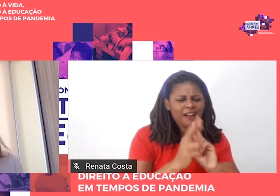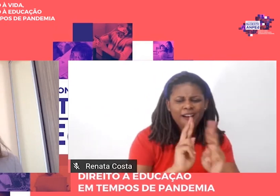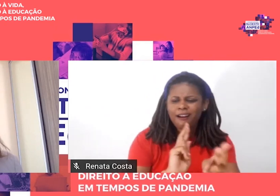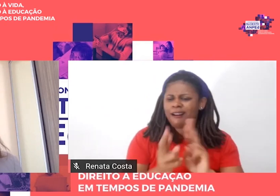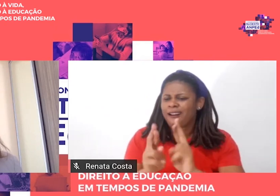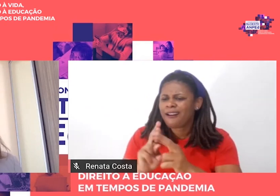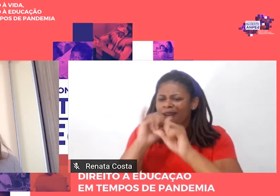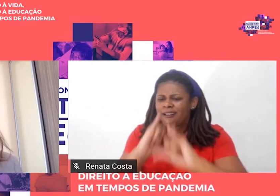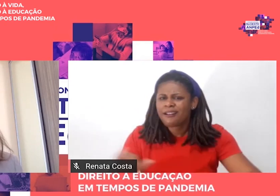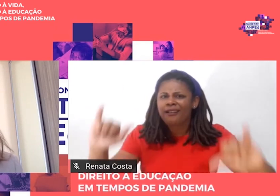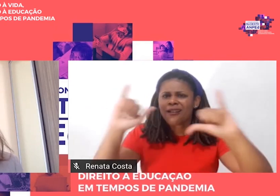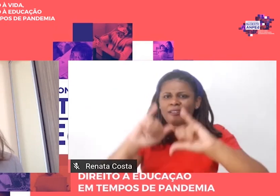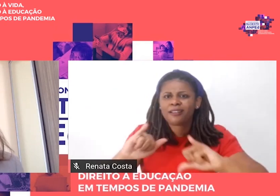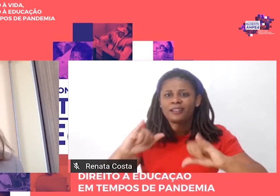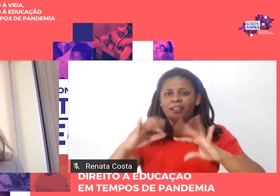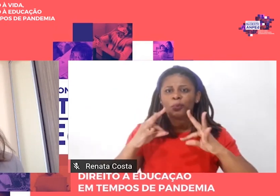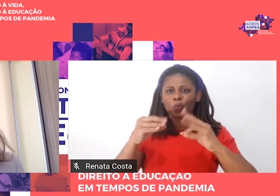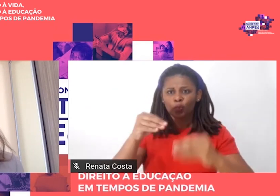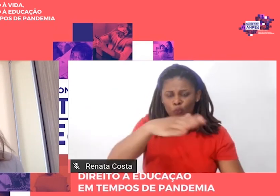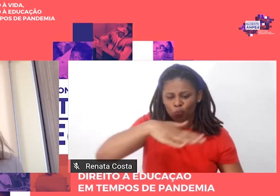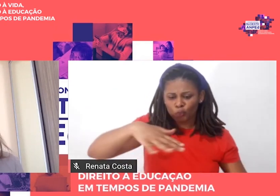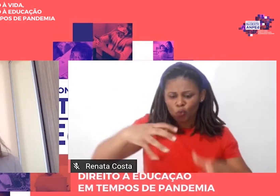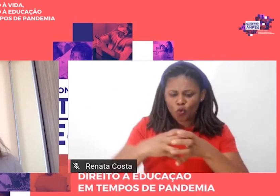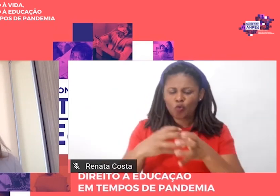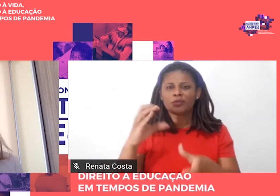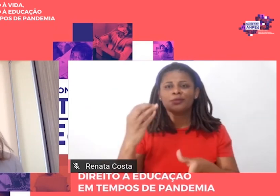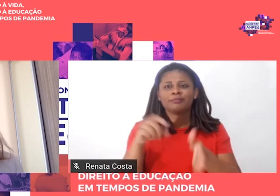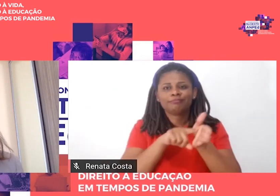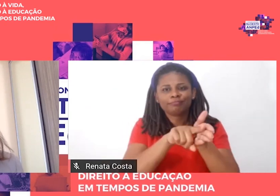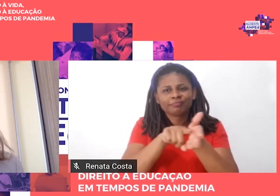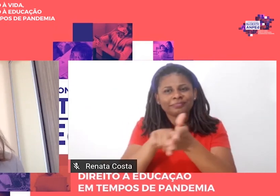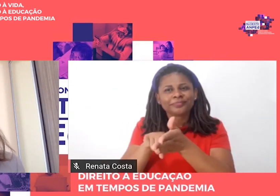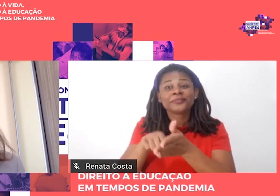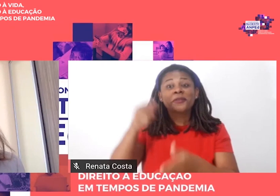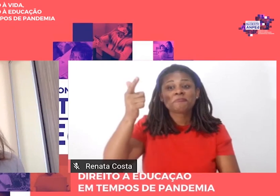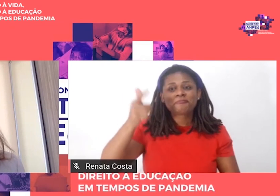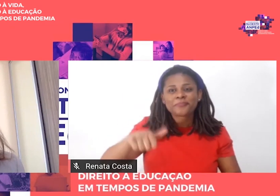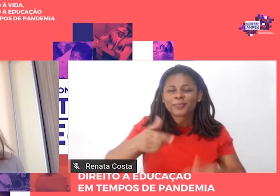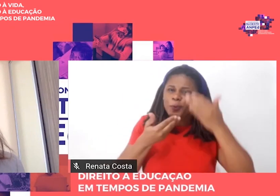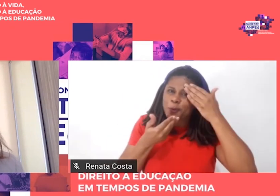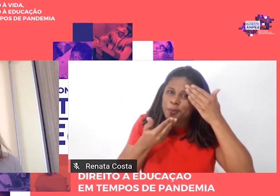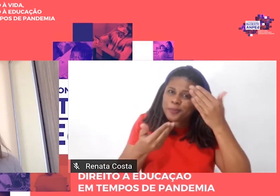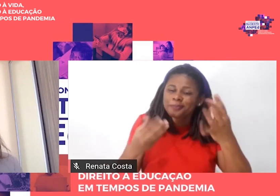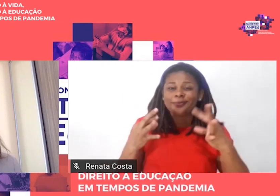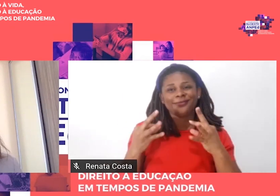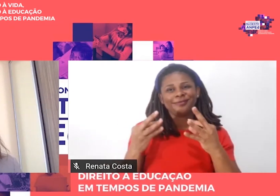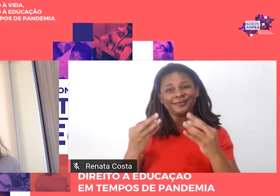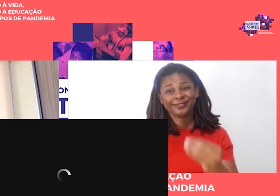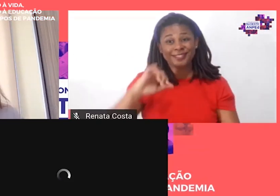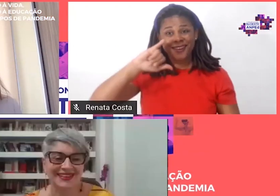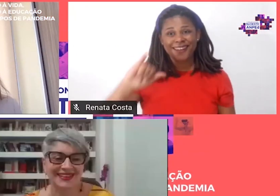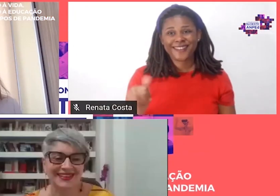científica mais uma vez muito obrigada a todos e uma excelente Amped Sudeste para todos nós